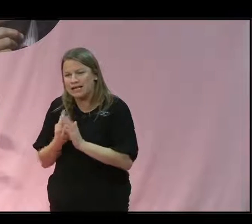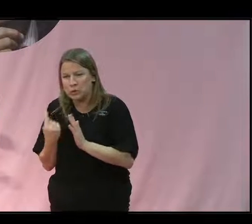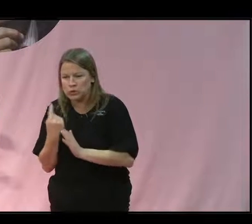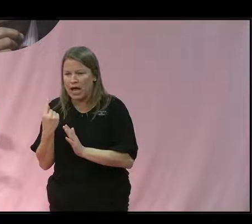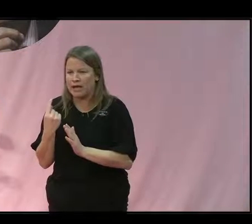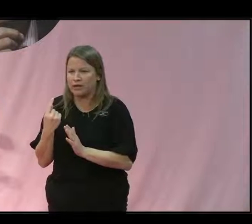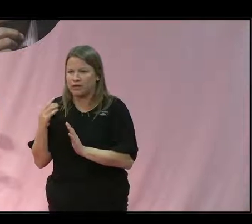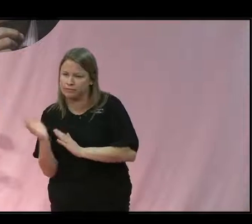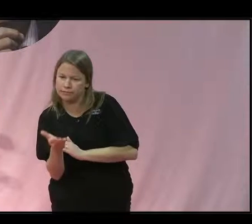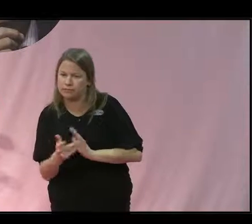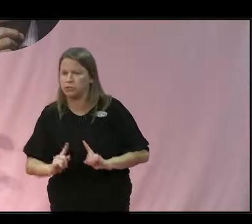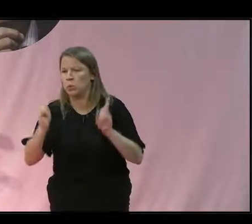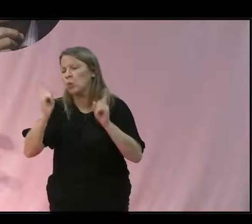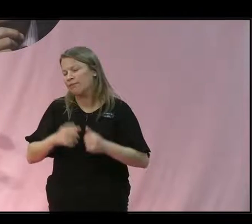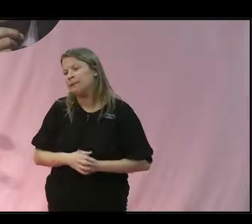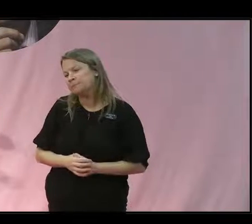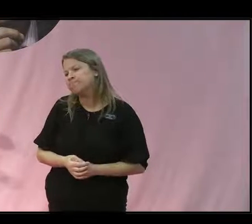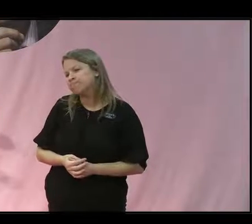utarmar skogen på ett ohållbart sätt.